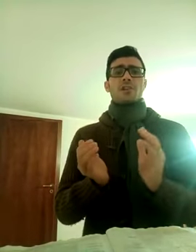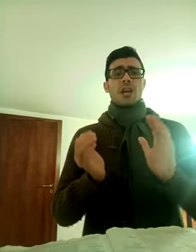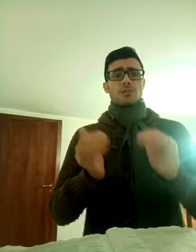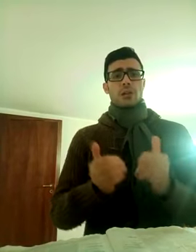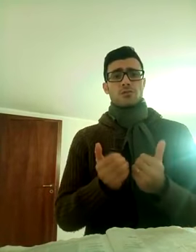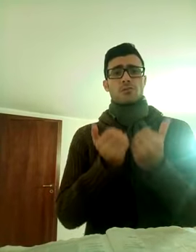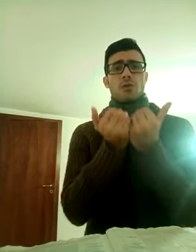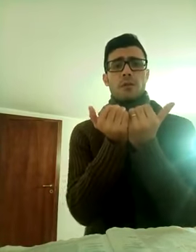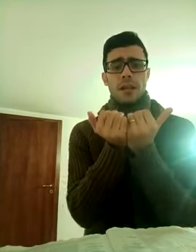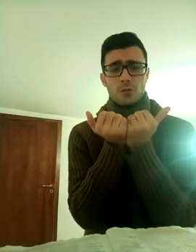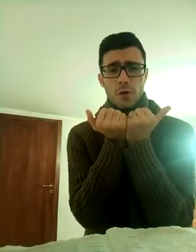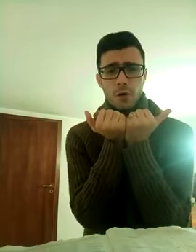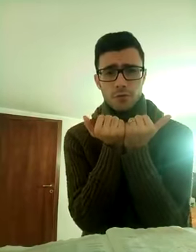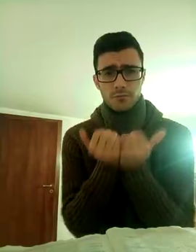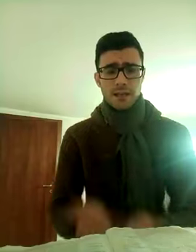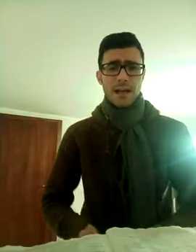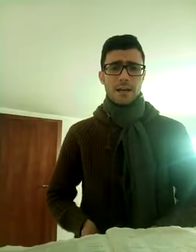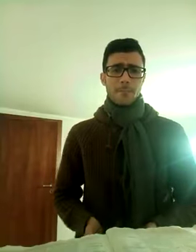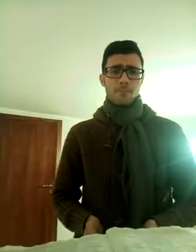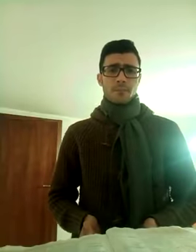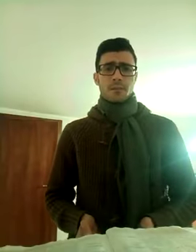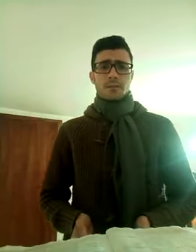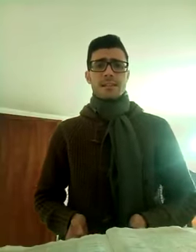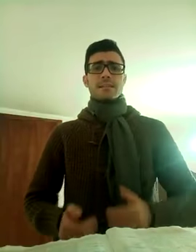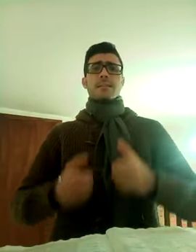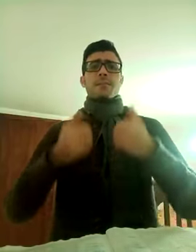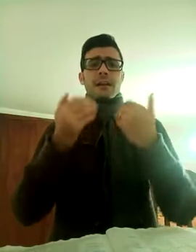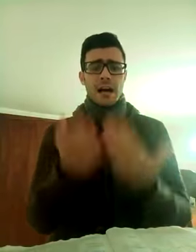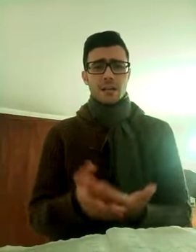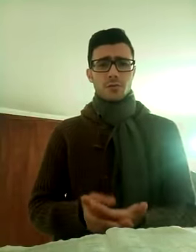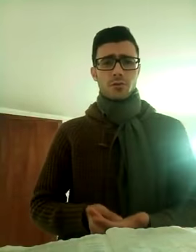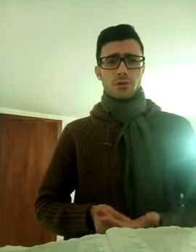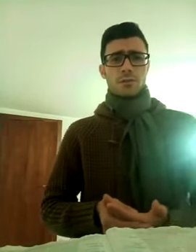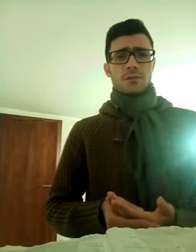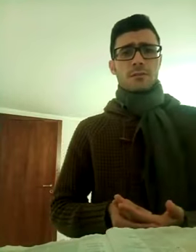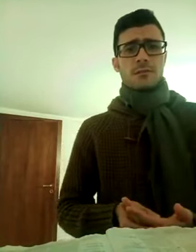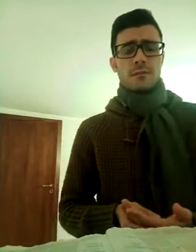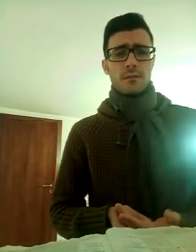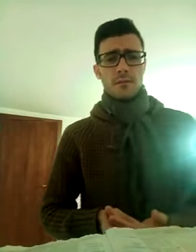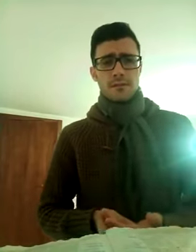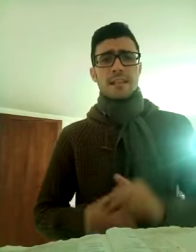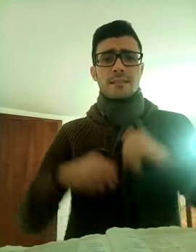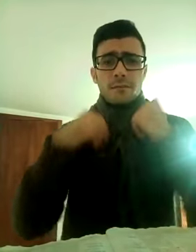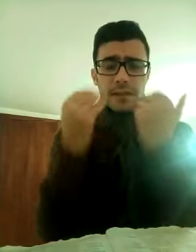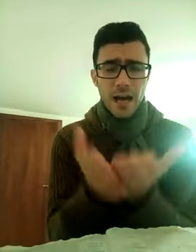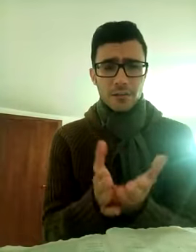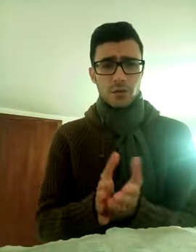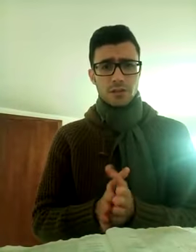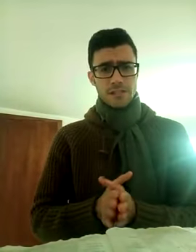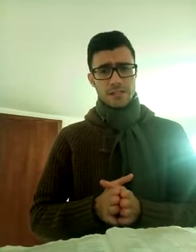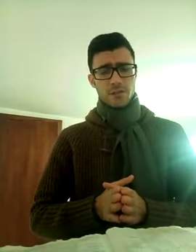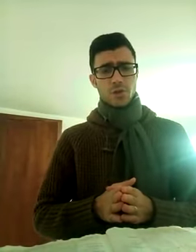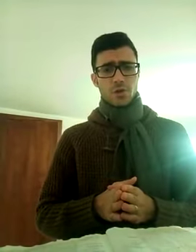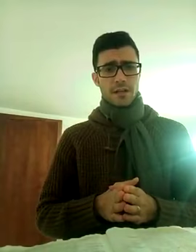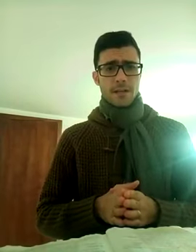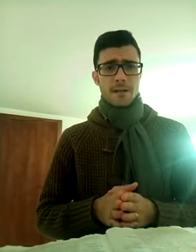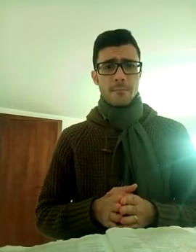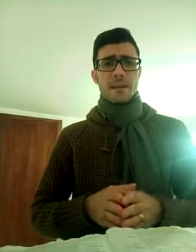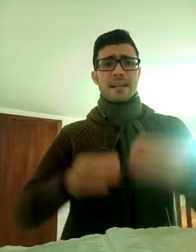facendo la sua volontà, santificandoci, santificandoti nel Signore, perché